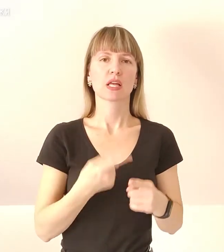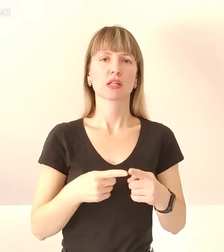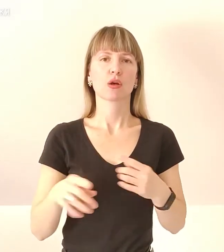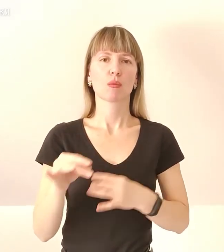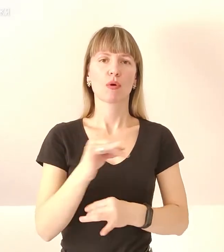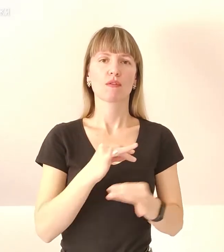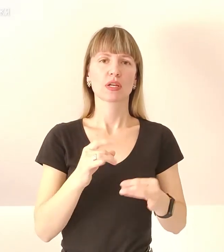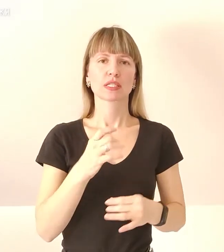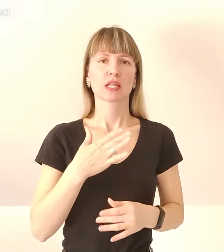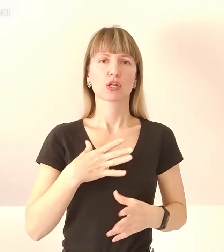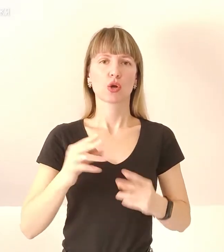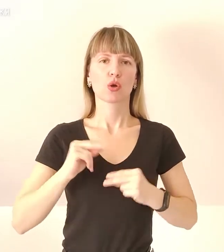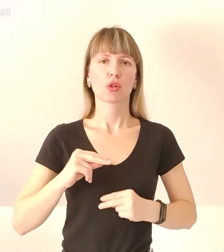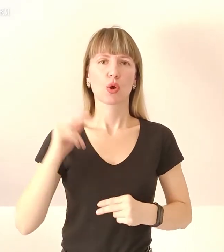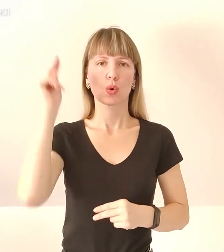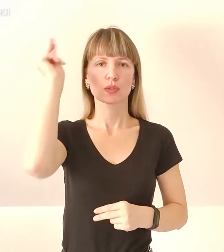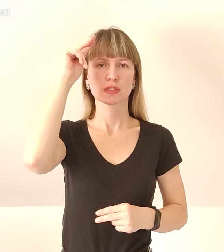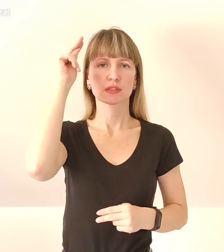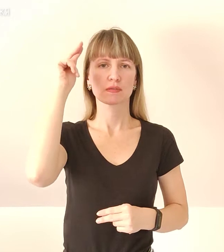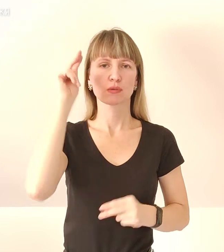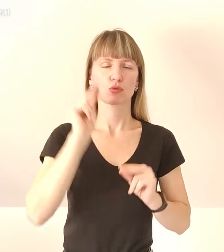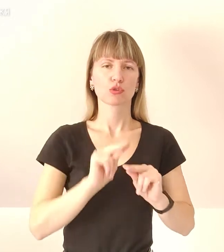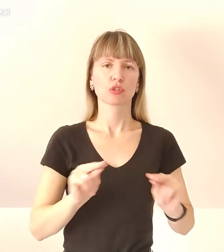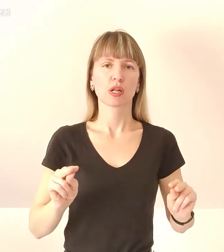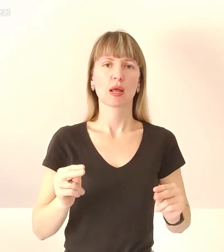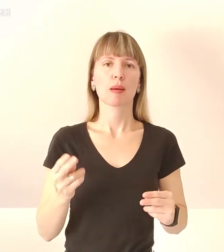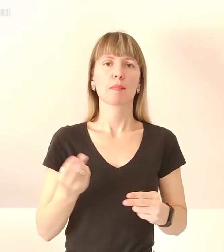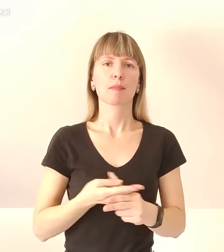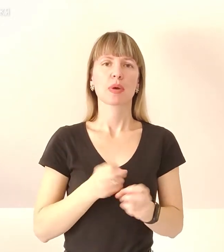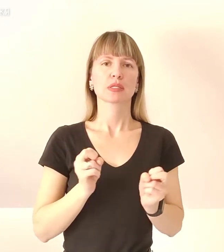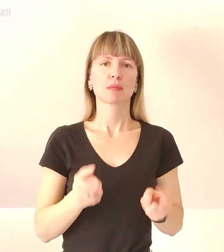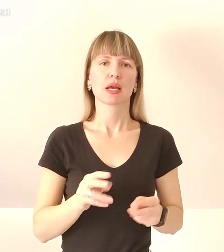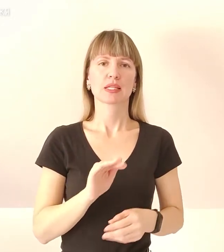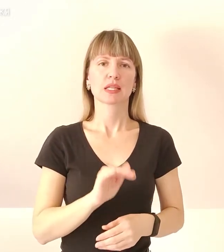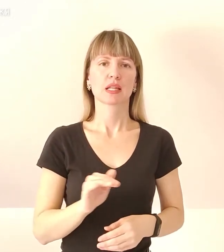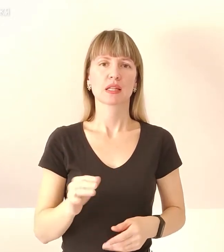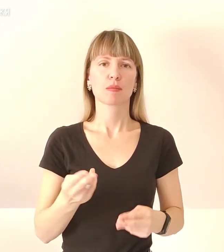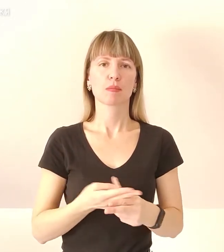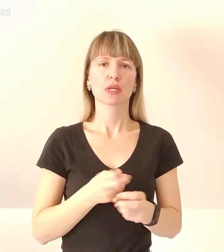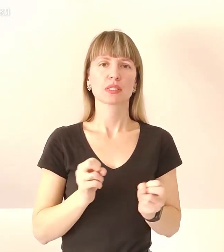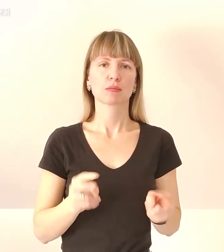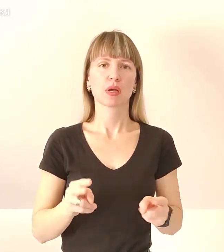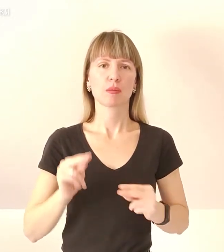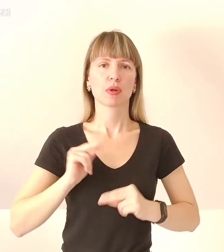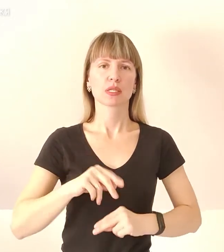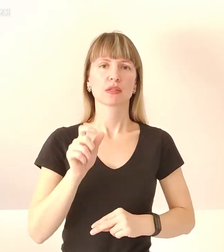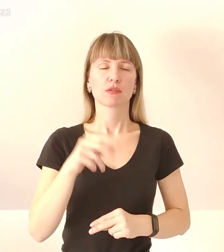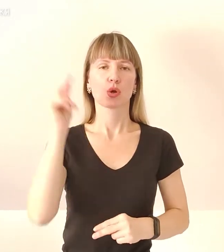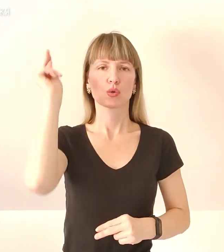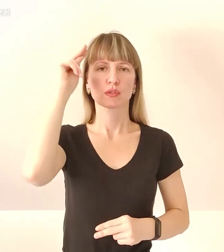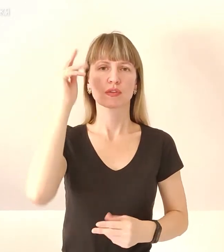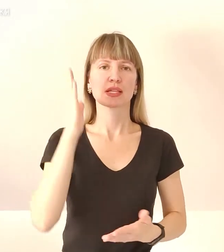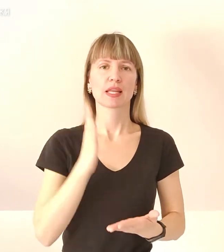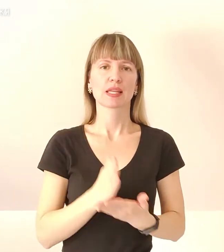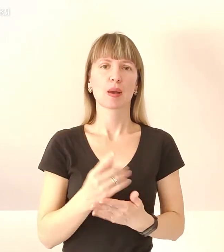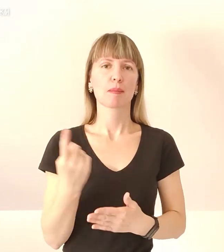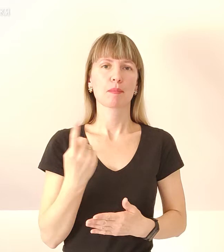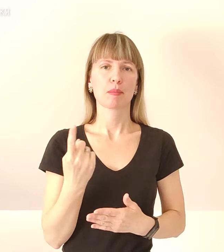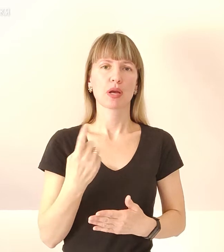з нашими колегами-освітянами. Звісно, що безпека дітей і безпека працівників освіти є першим пріоритетом